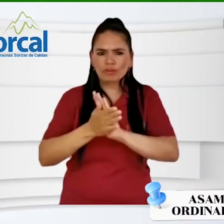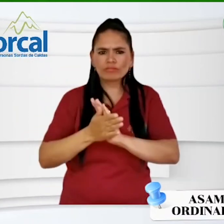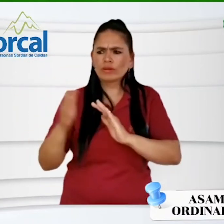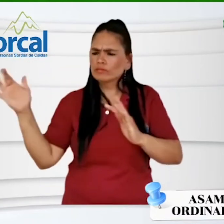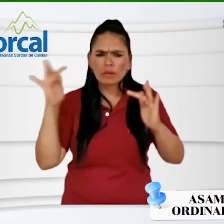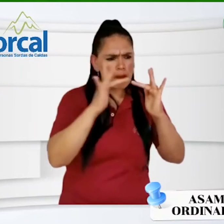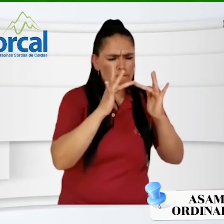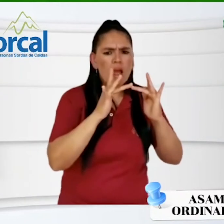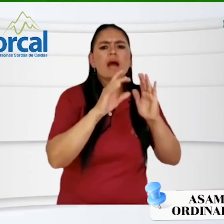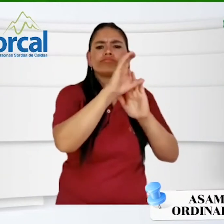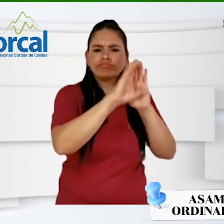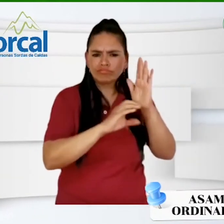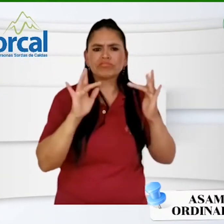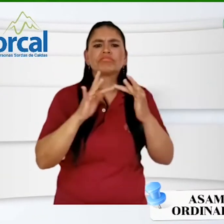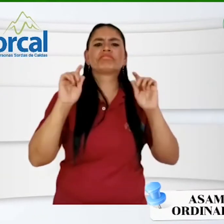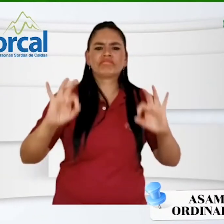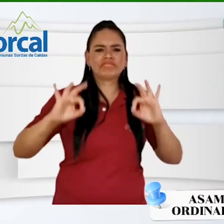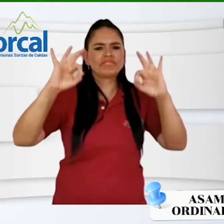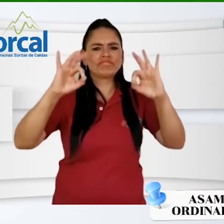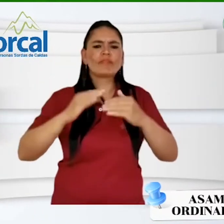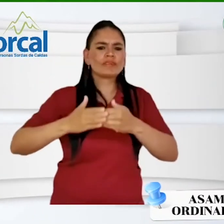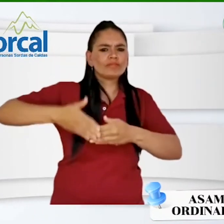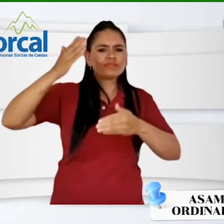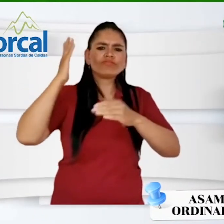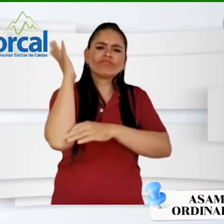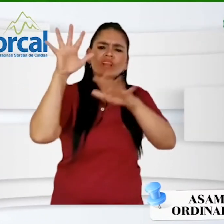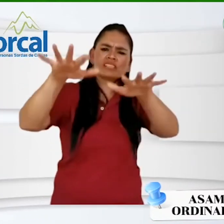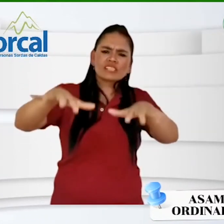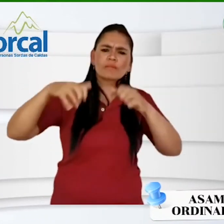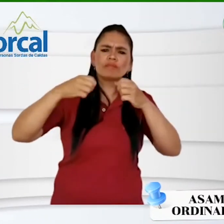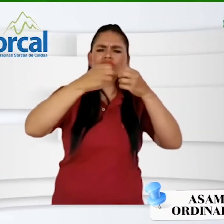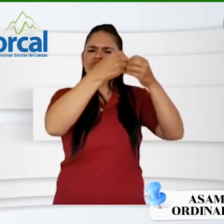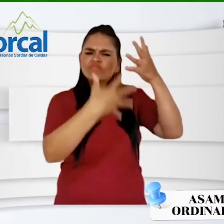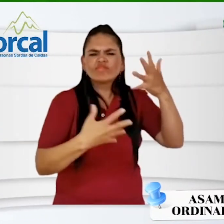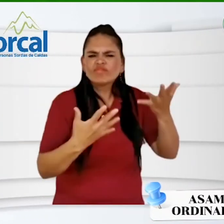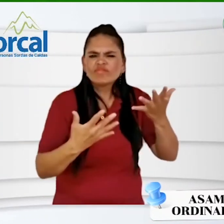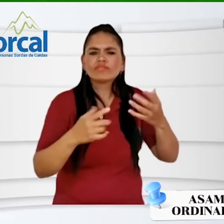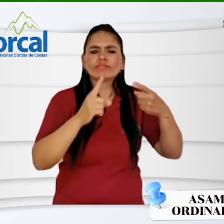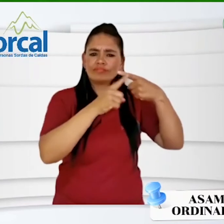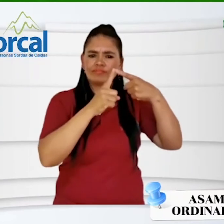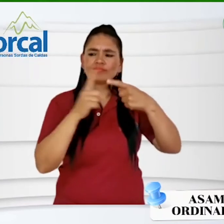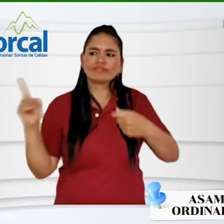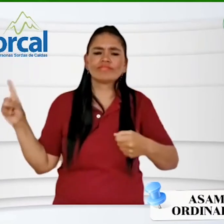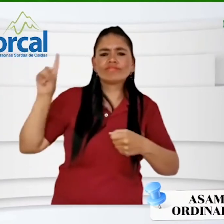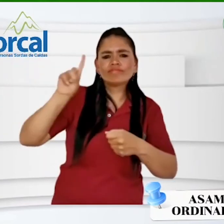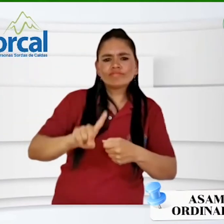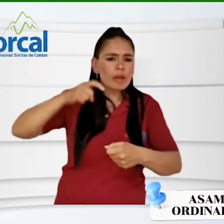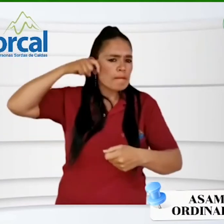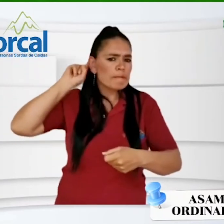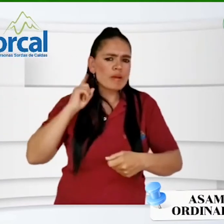Cumpliendo con lo establecido en los estatutos, pudimos dar inicio a la Asamblea. Dentro del orden del día estuvo el informe de la vigencia